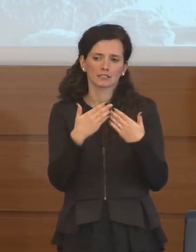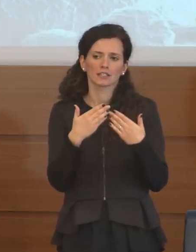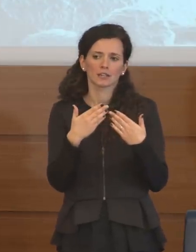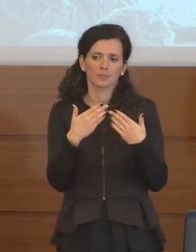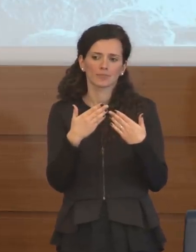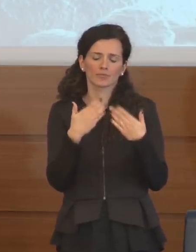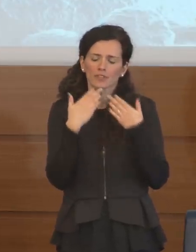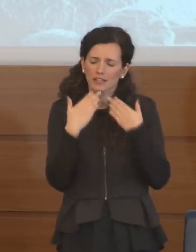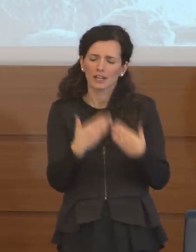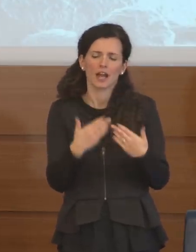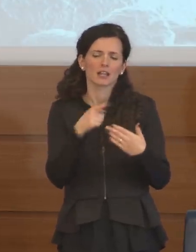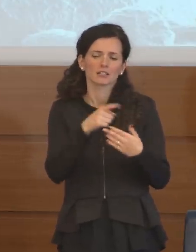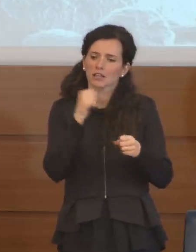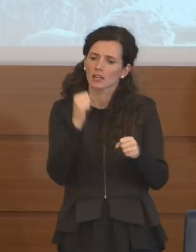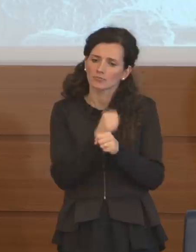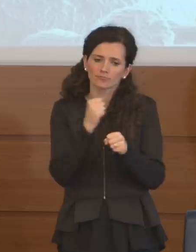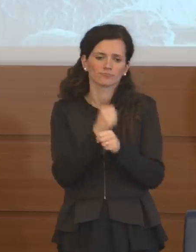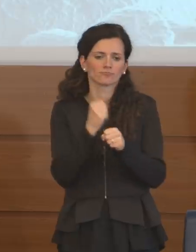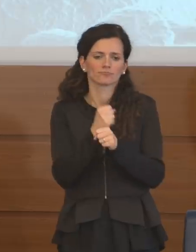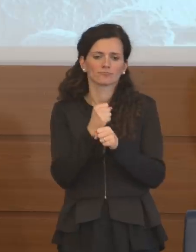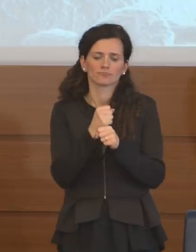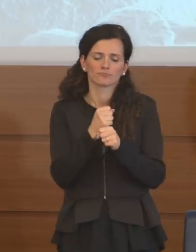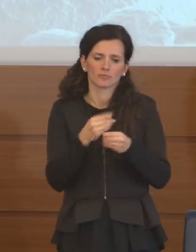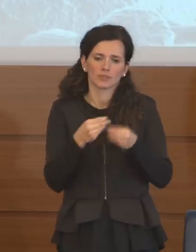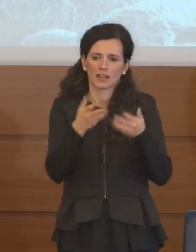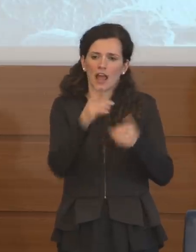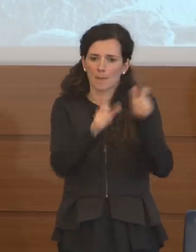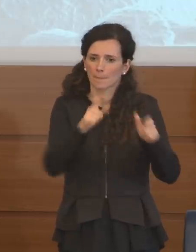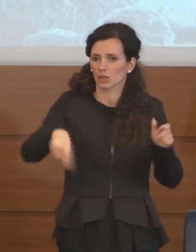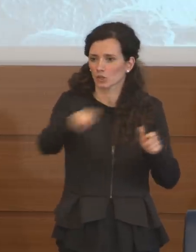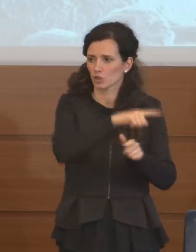lo straordinario apporto che stanno dando.